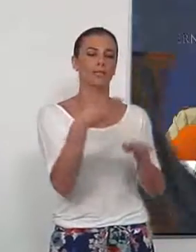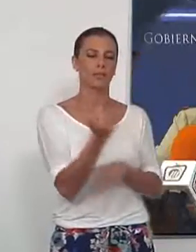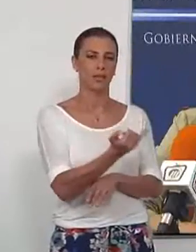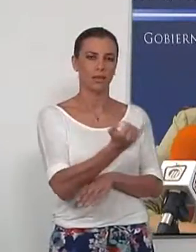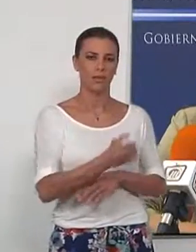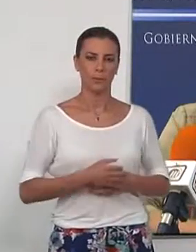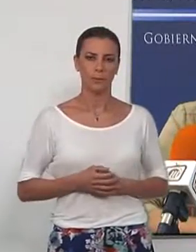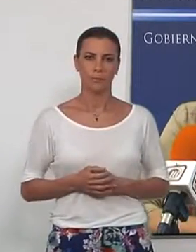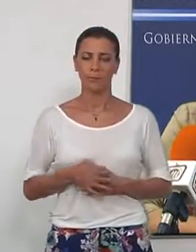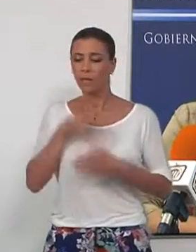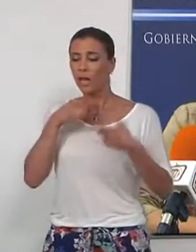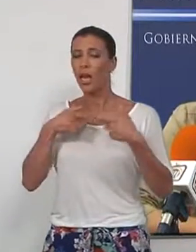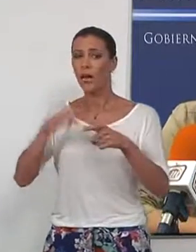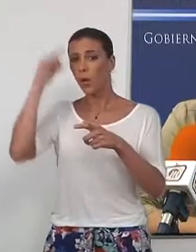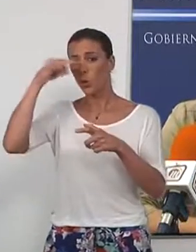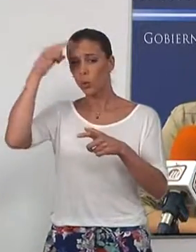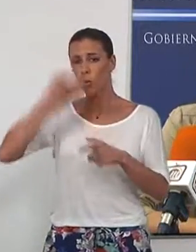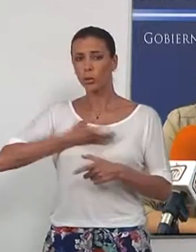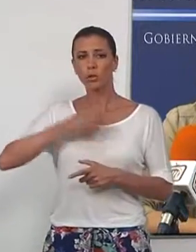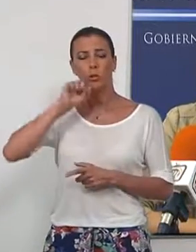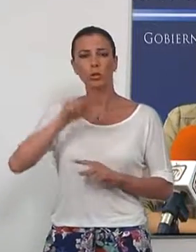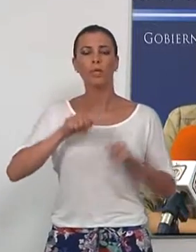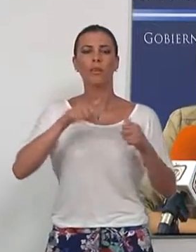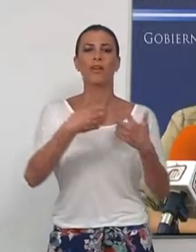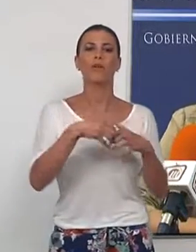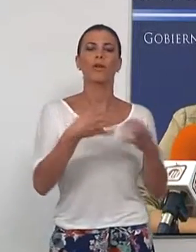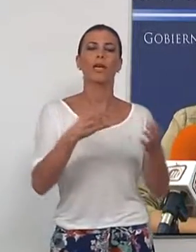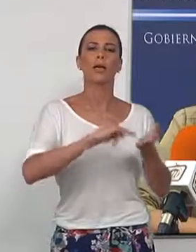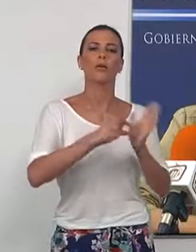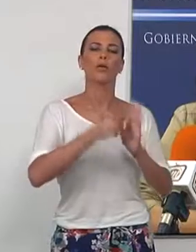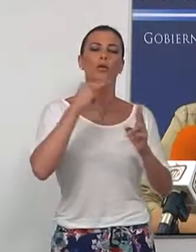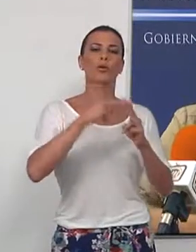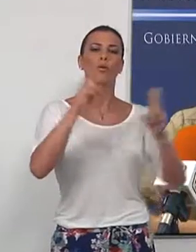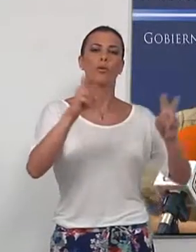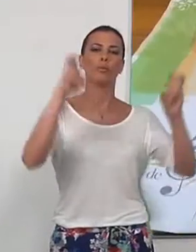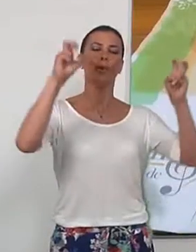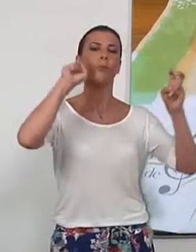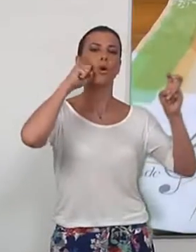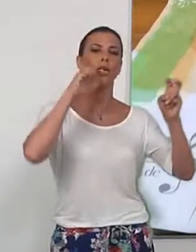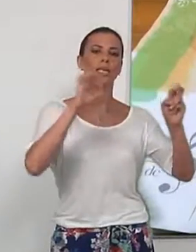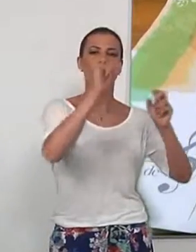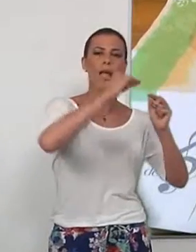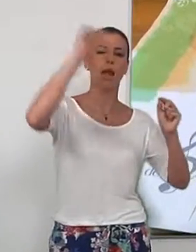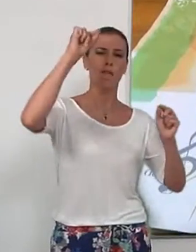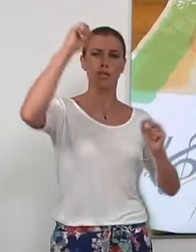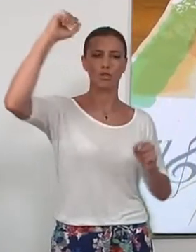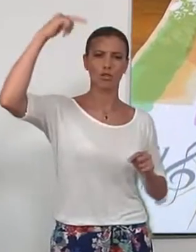El área de cultura del Ayuntamiento motrileño pone en marcha el proyecto denominado Motril en Clave de Sol que aglutina